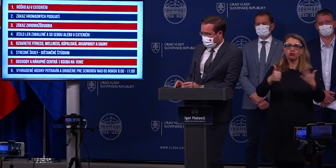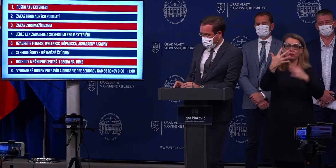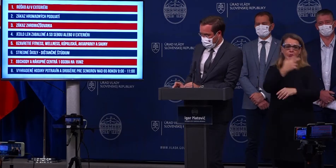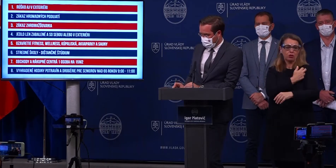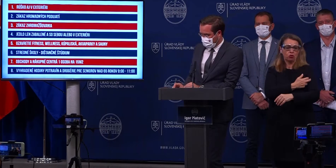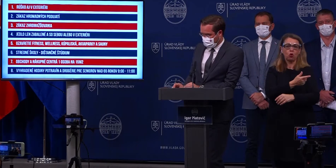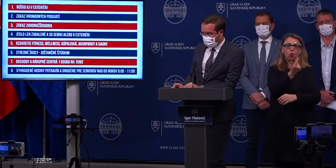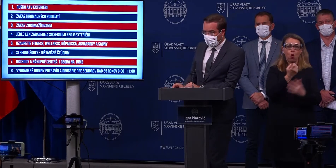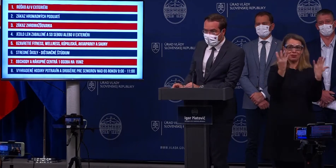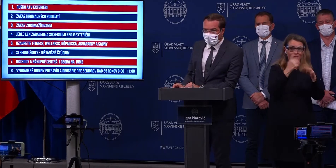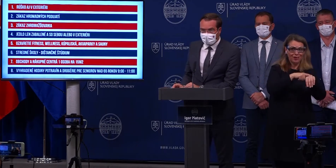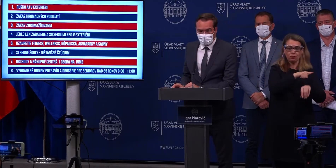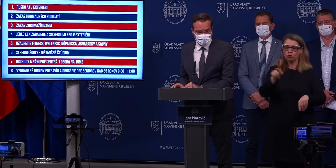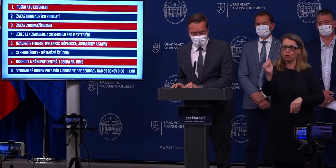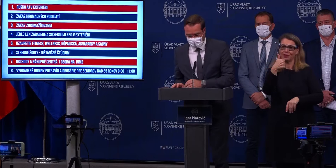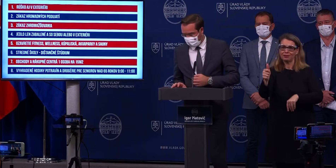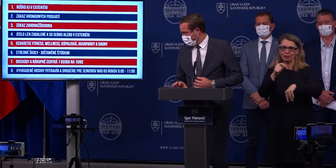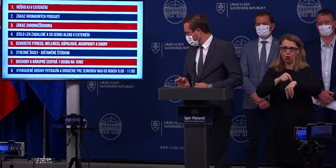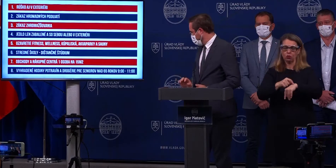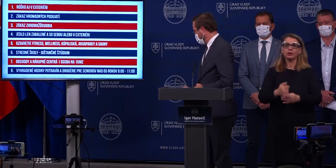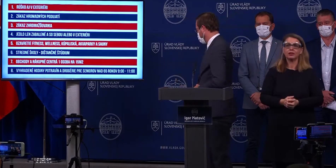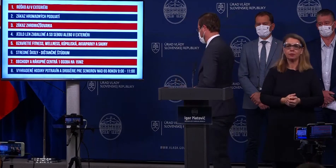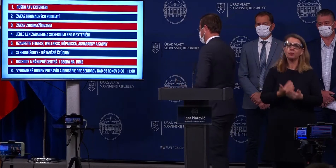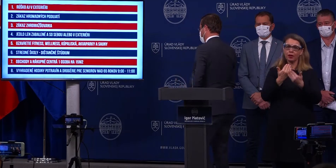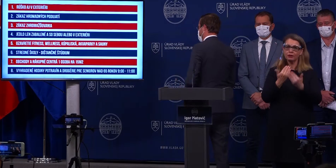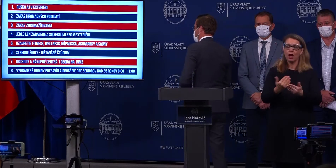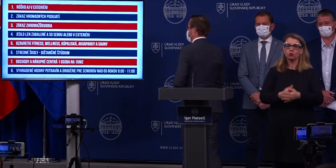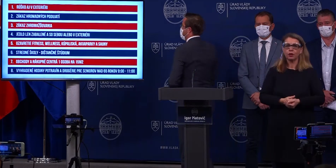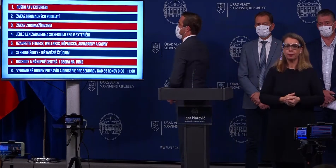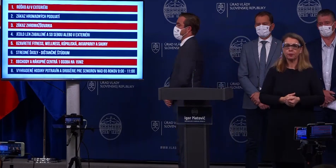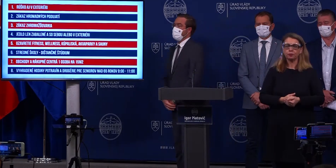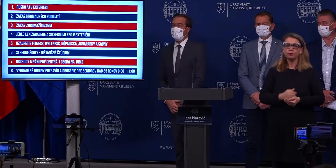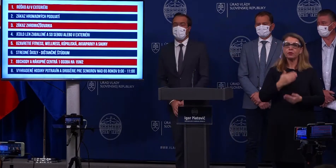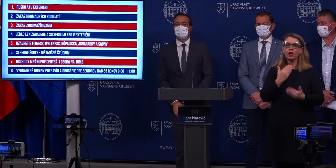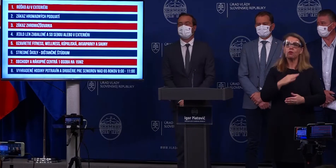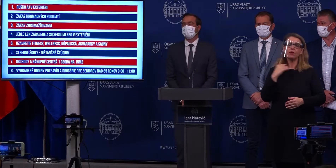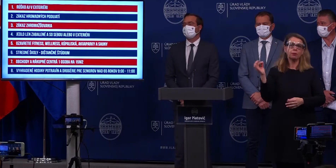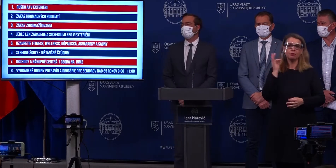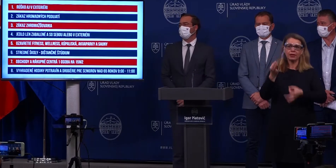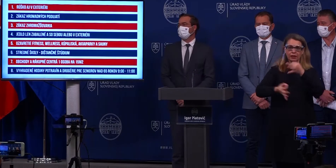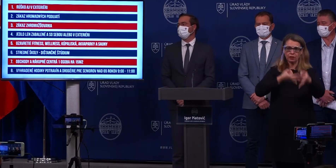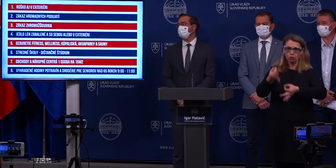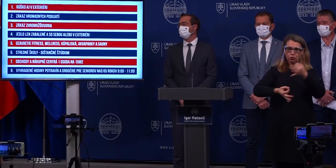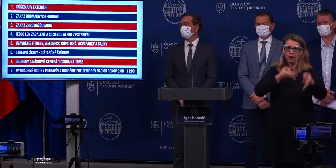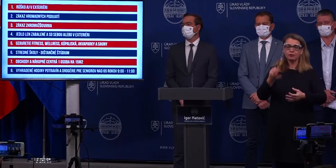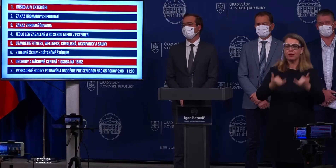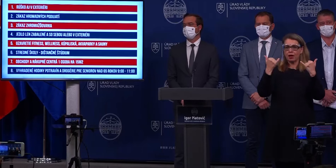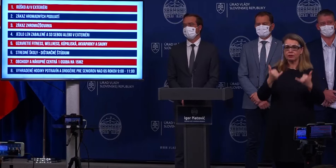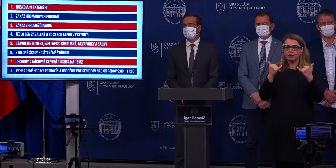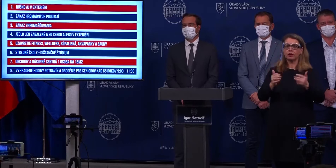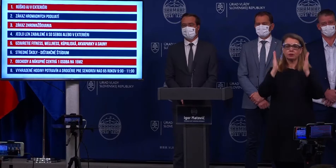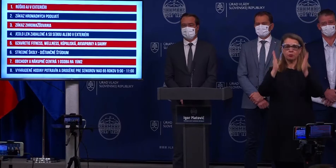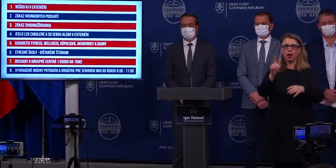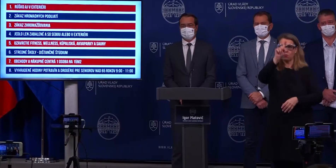od 9. do 11. hodiny. Ďakujem veľmi pekne. Ďakujem veľmi pekne za tieto informácie. Môžeme prejsť rovno na